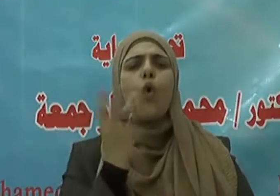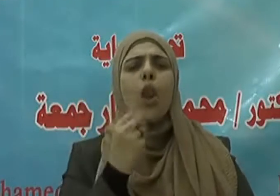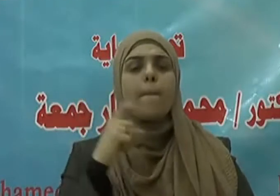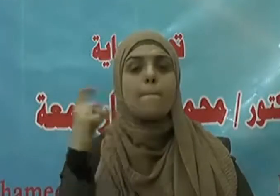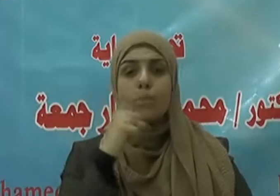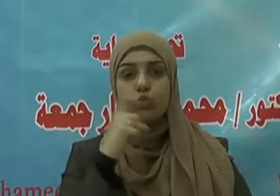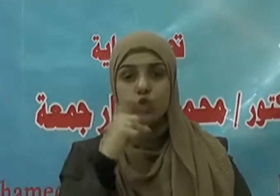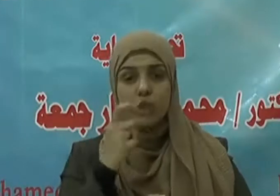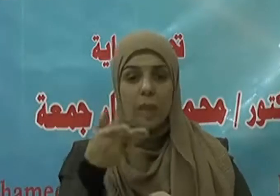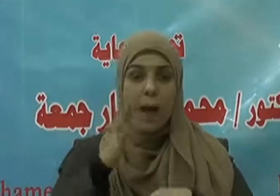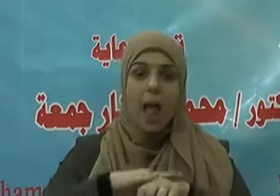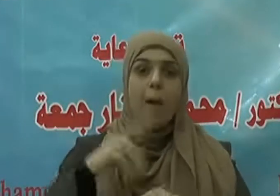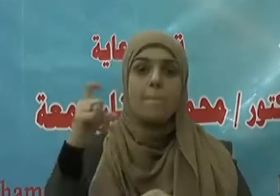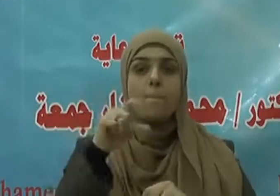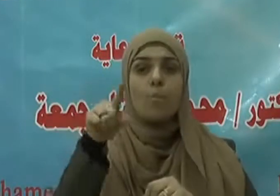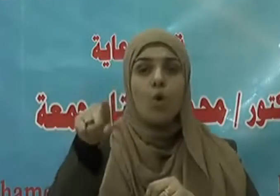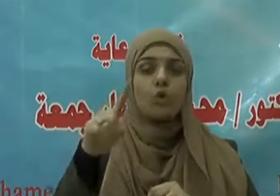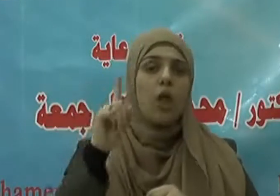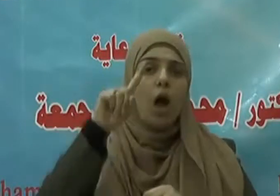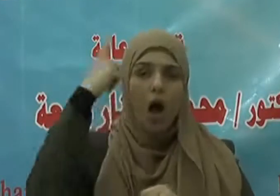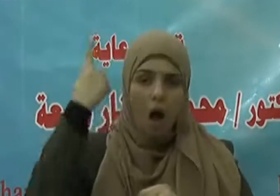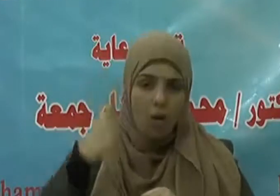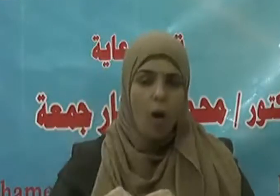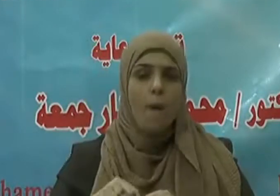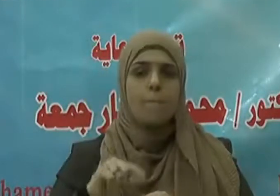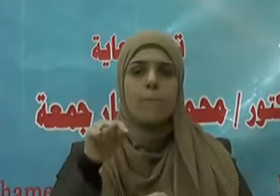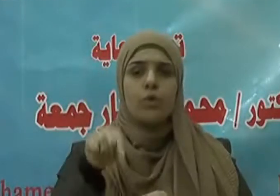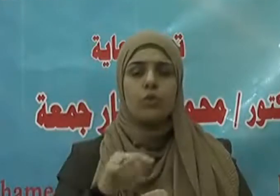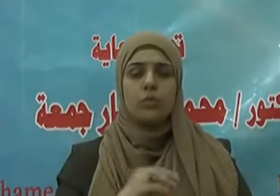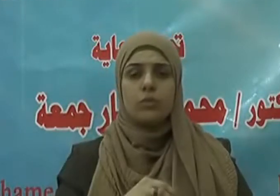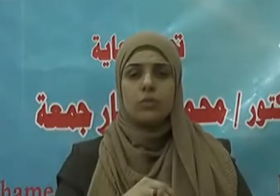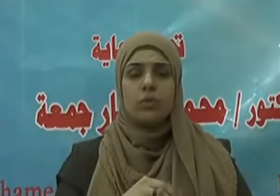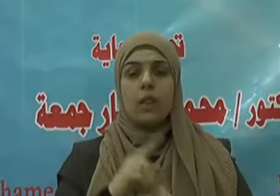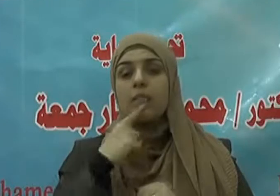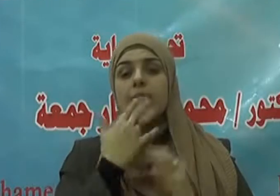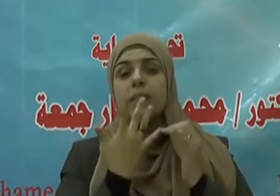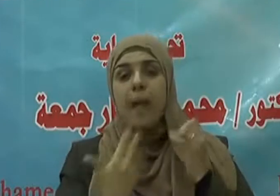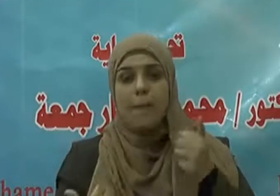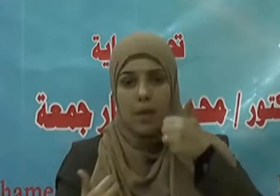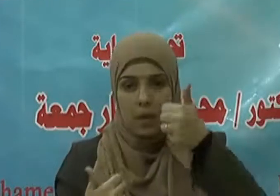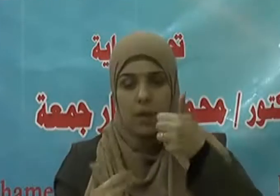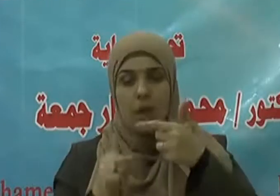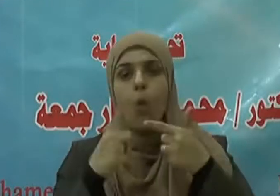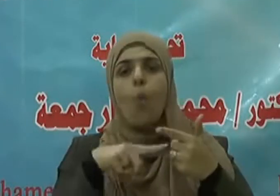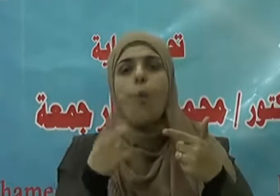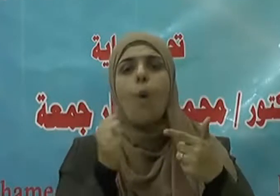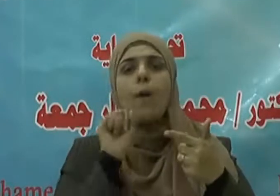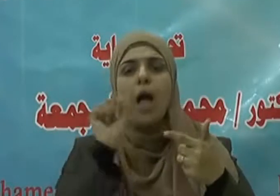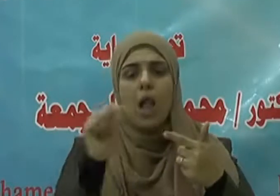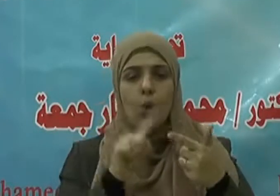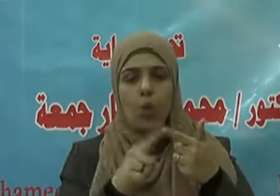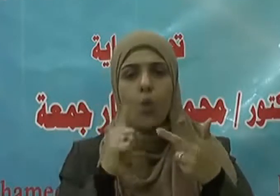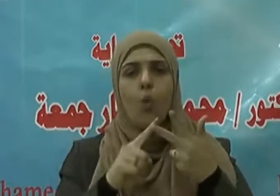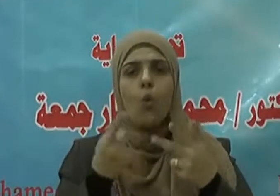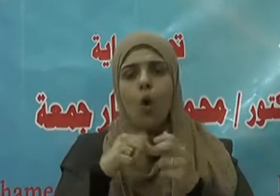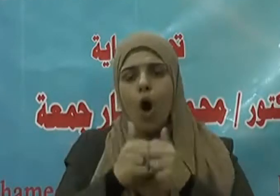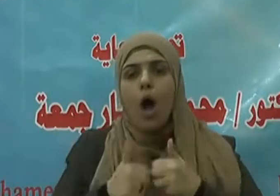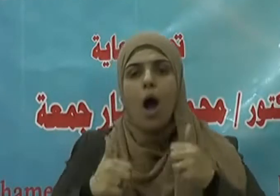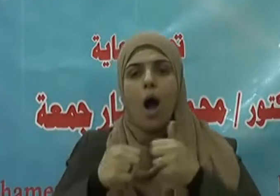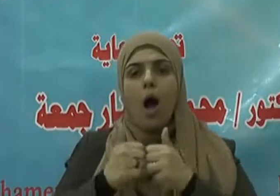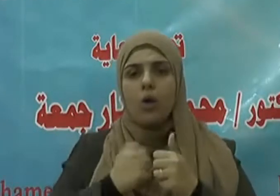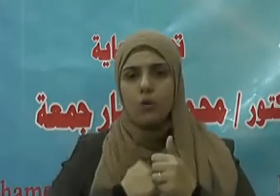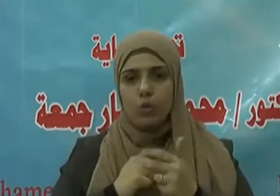قال صلى الله عليه وسلم الطهور شطر الإيمان وشرط